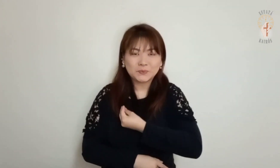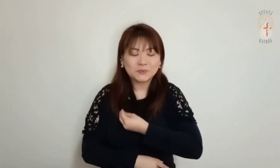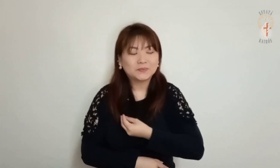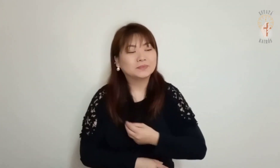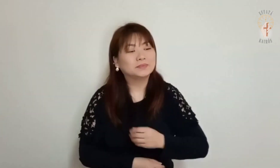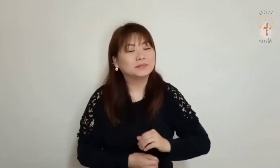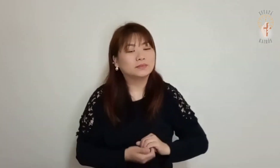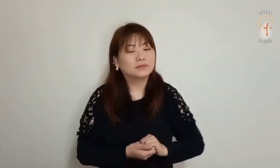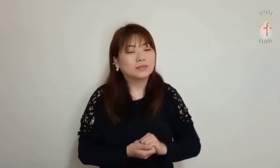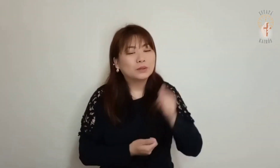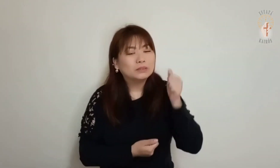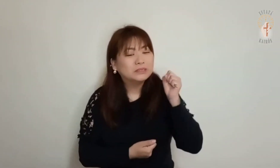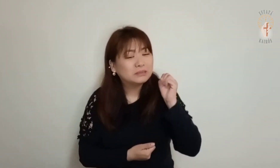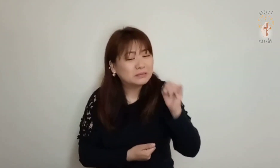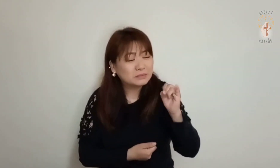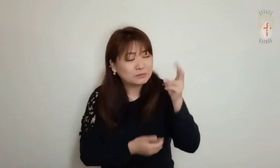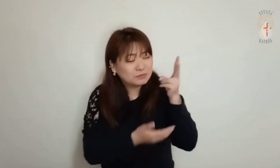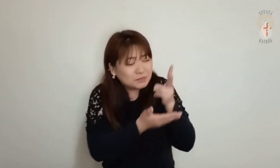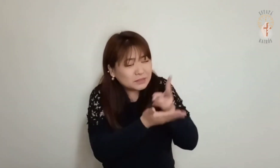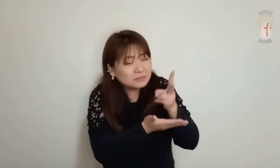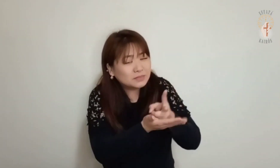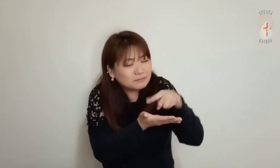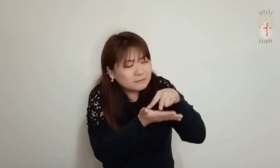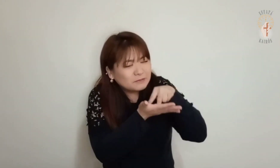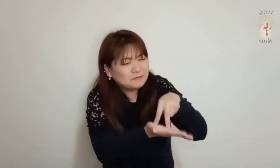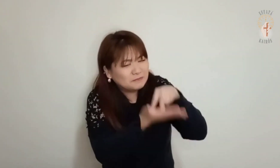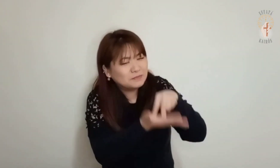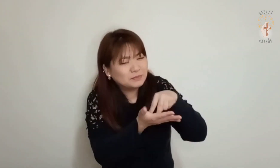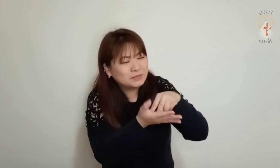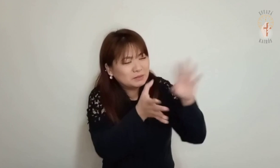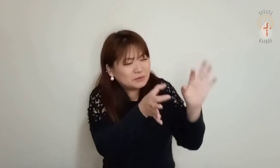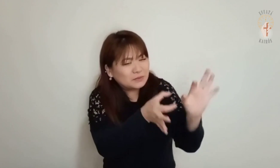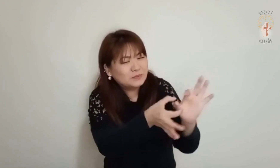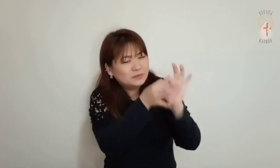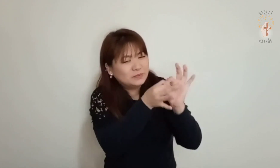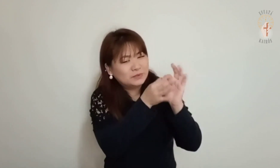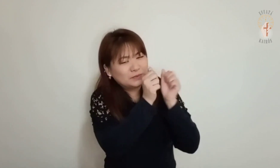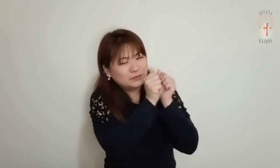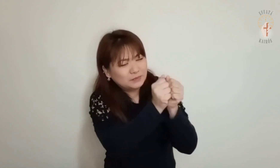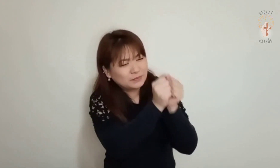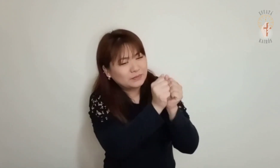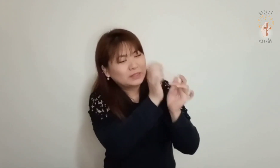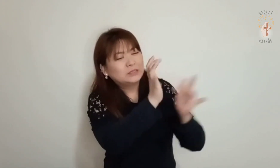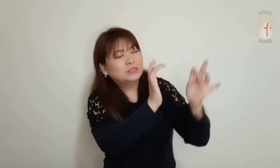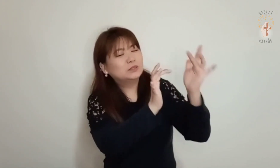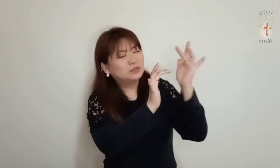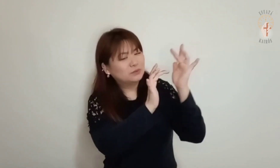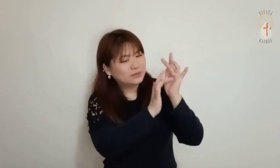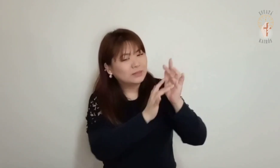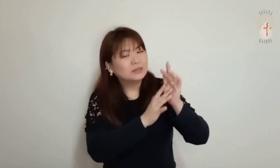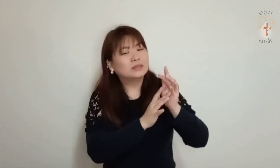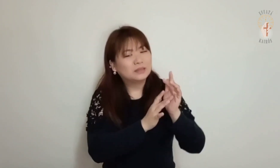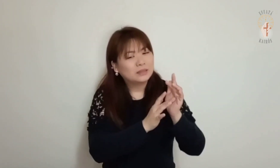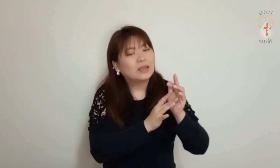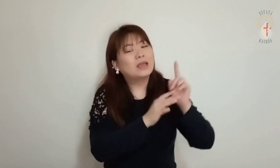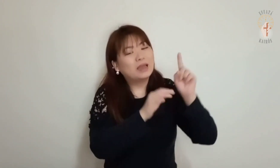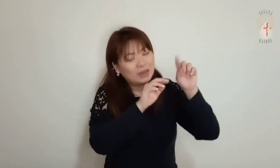Se com ele ficamos firmes Com ele